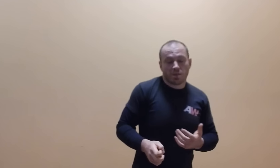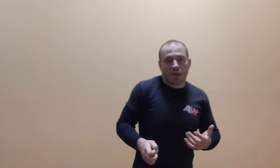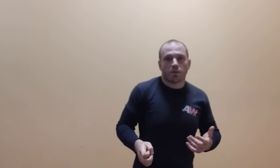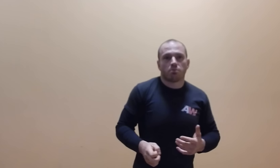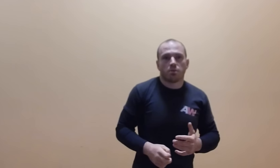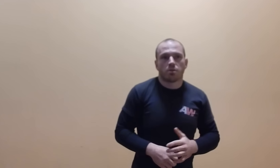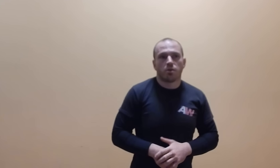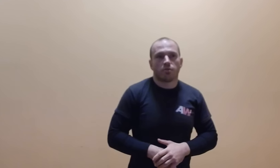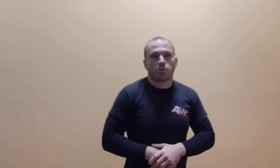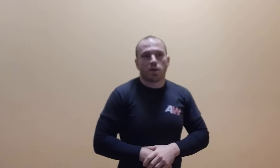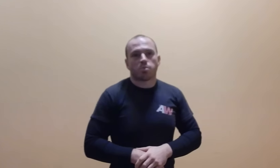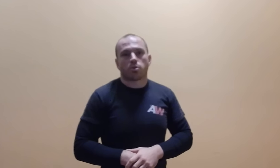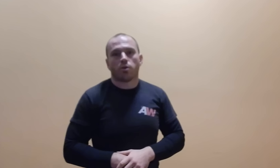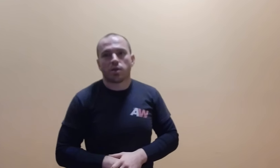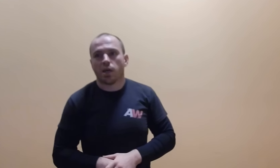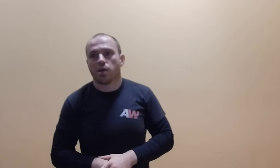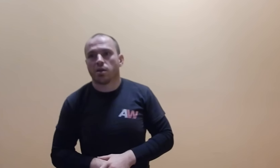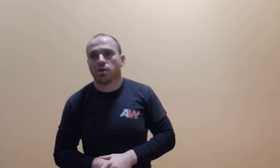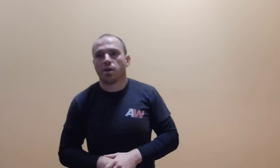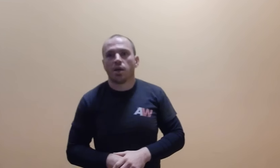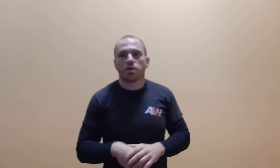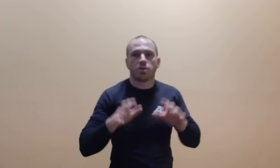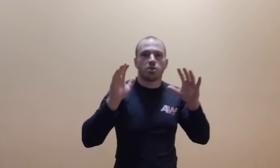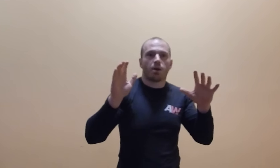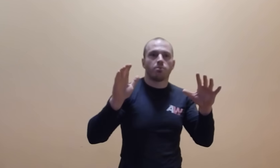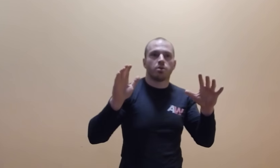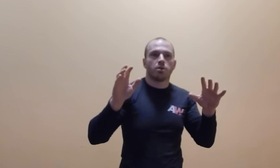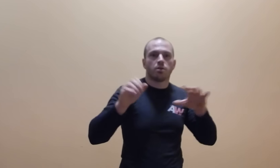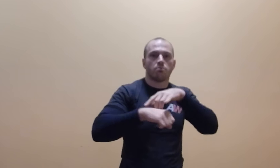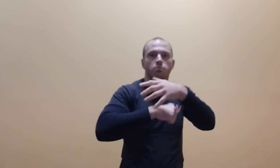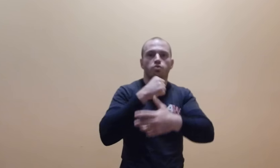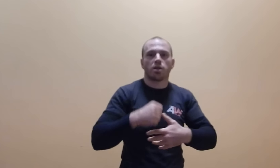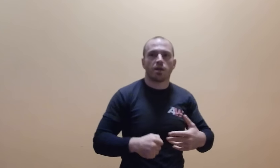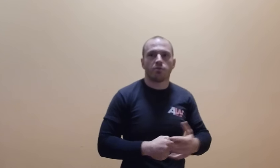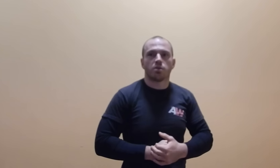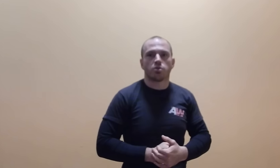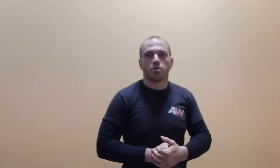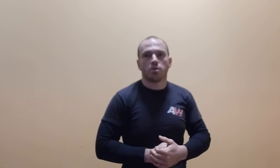zdaniem, tylko w warunkach sportowych, gdzie mamy duże rękawice, czyli